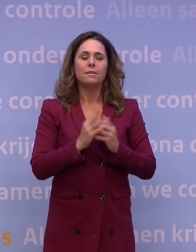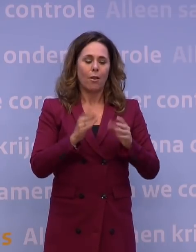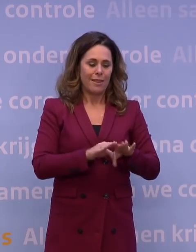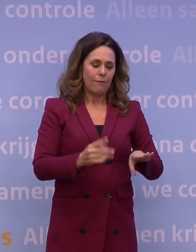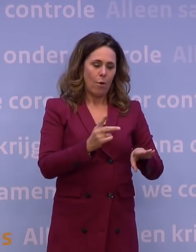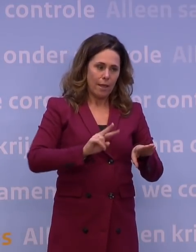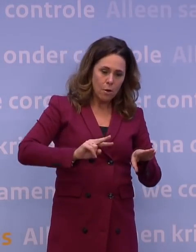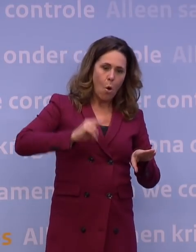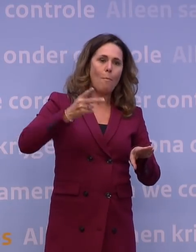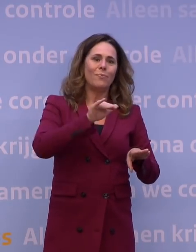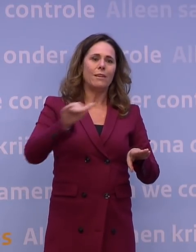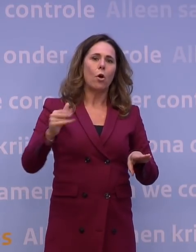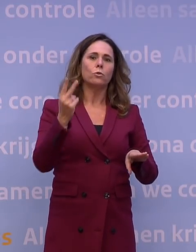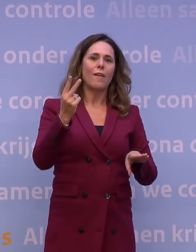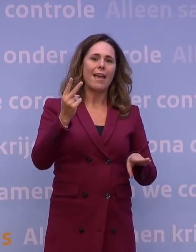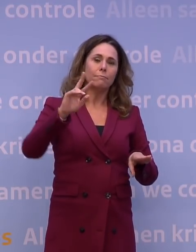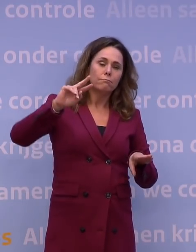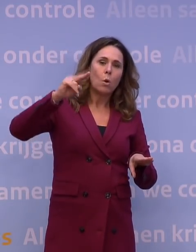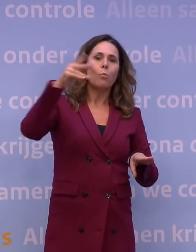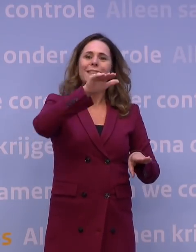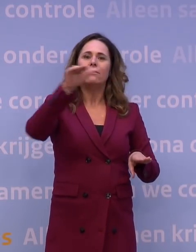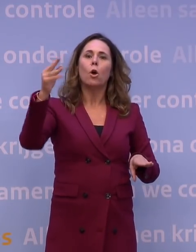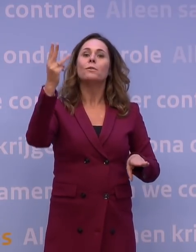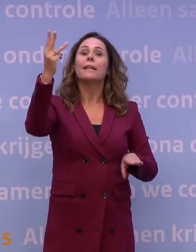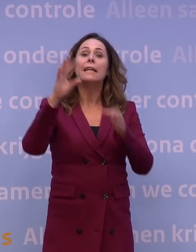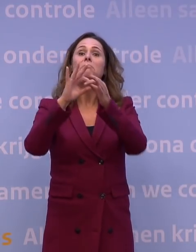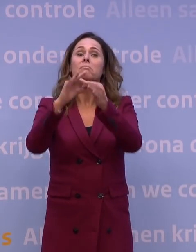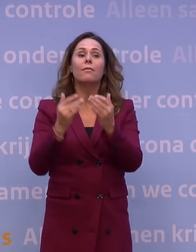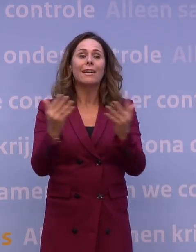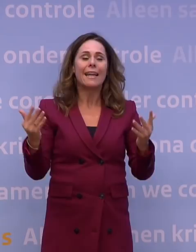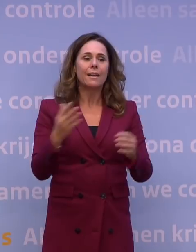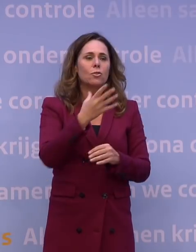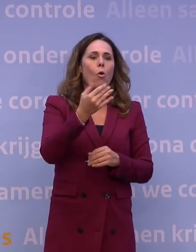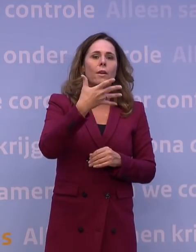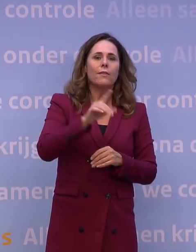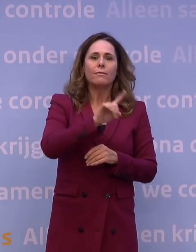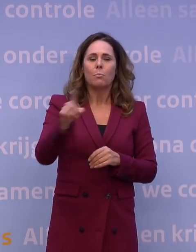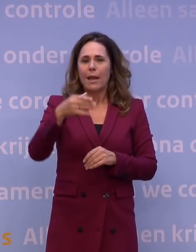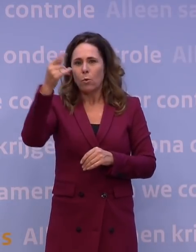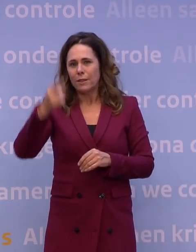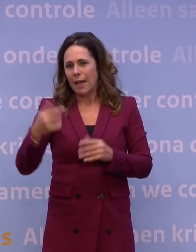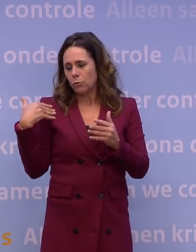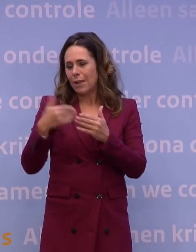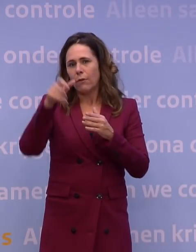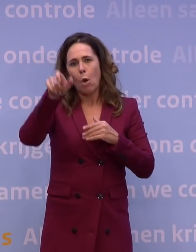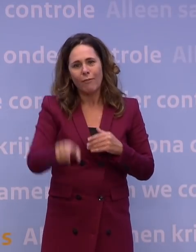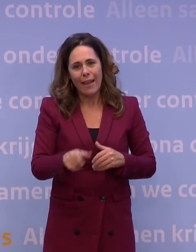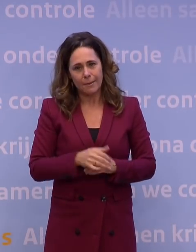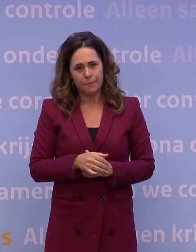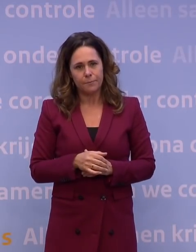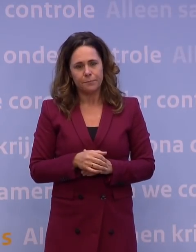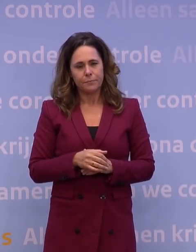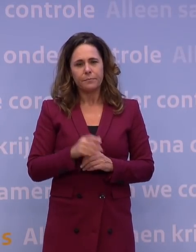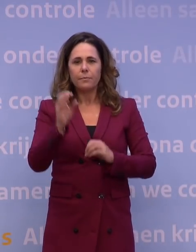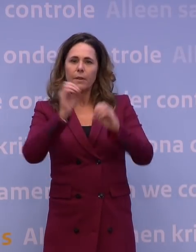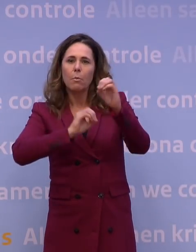2 te gaan. En van niveau 2 naar niveau 3 gaat het over 150 per 100.000. In de afgelopen week gaat het over een